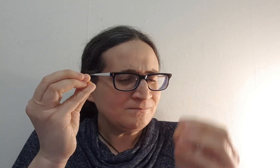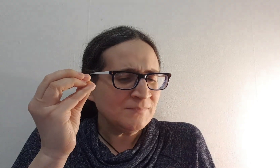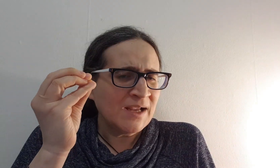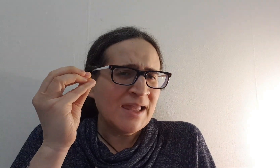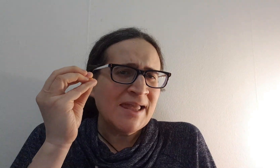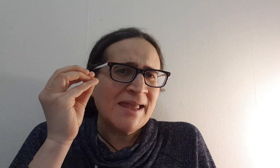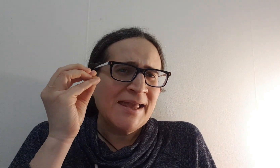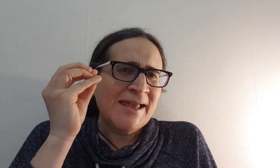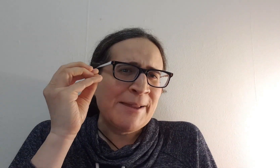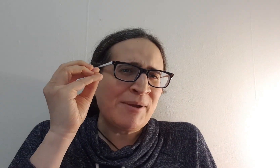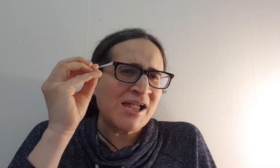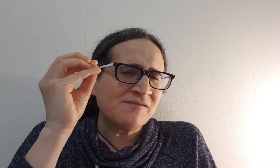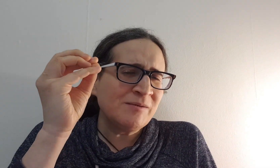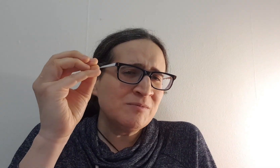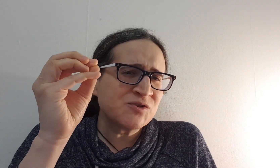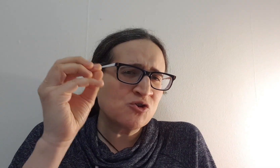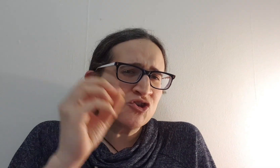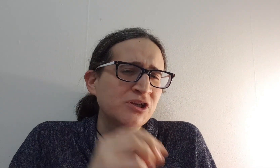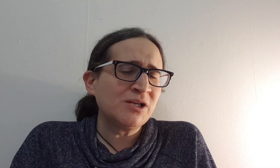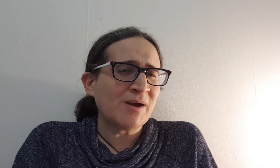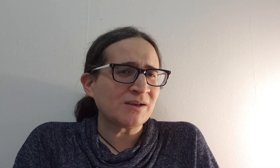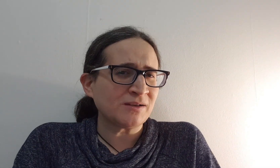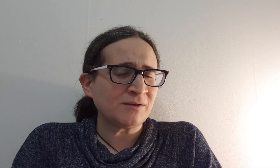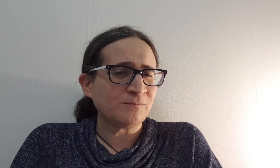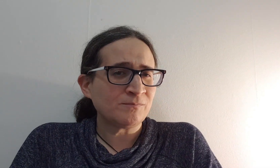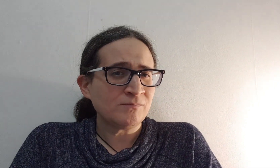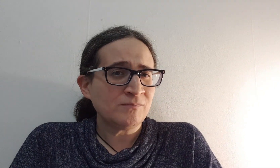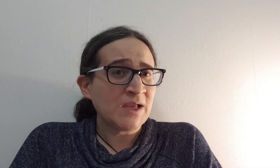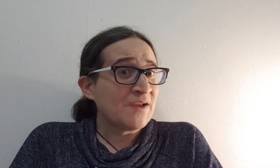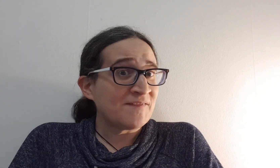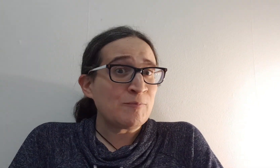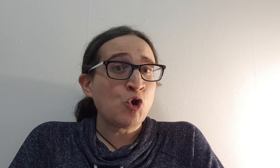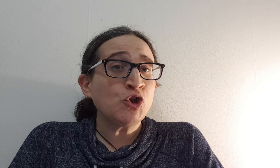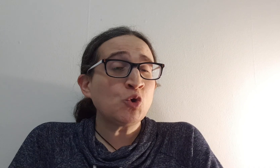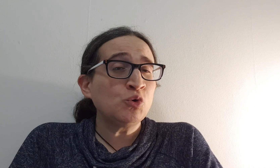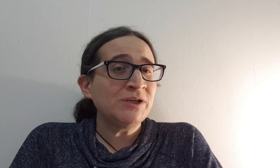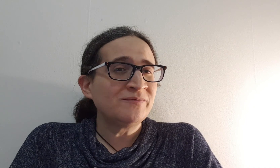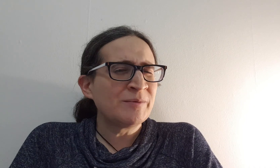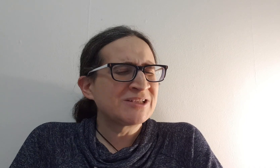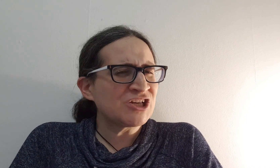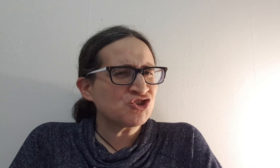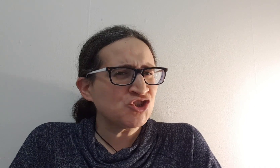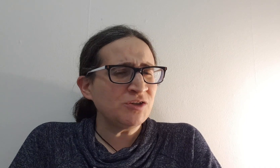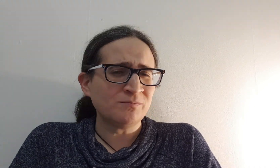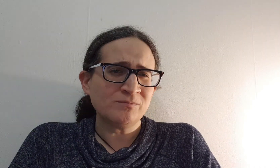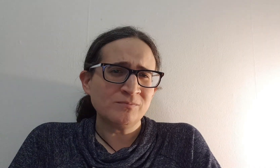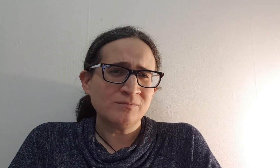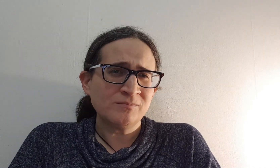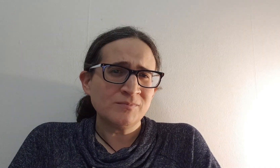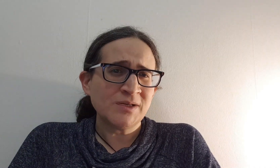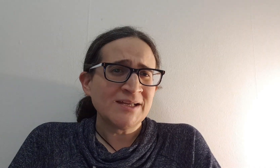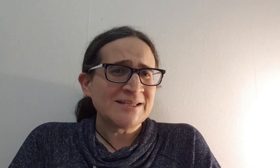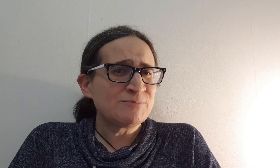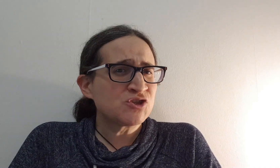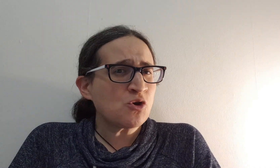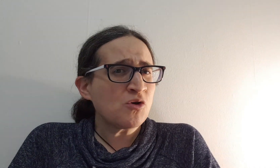הם חייבים למצוא שלילי באחרים הם לא יכולים והם מתקשים למצוא